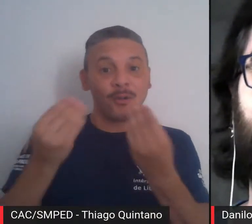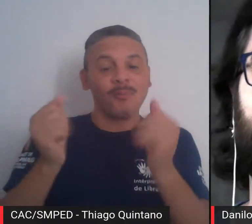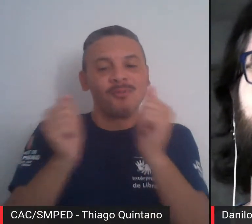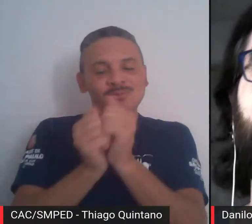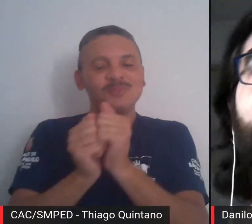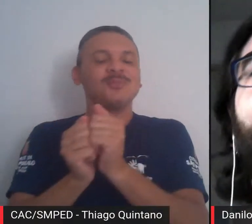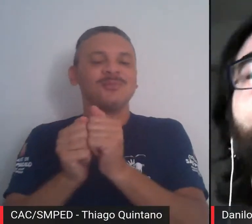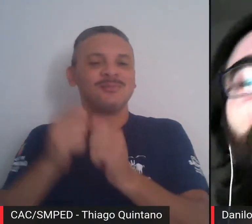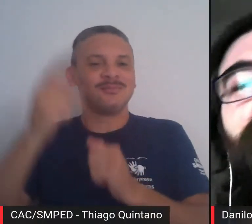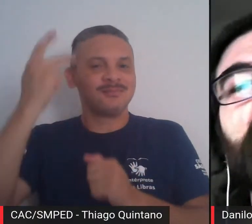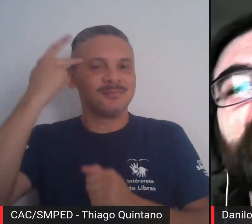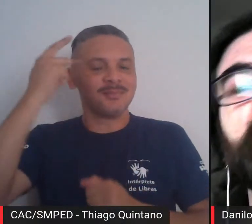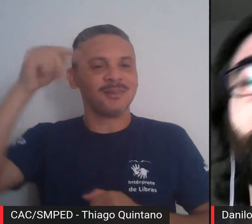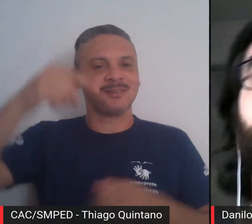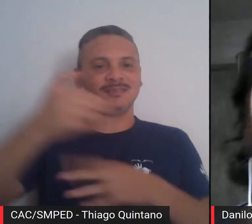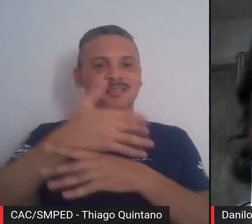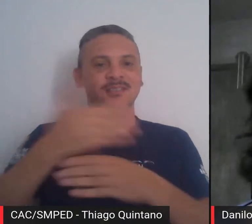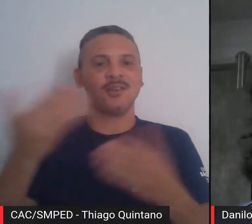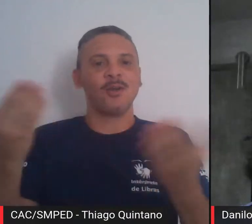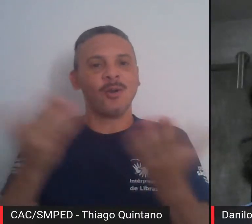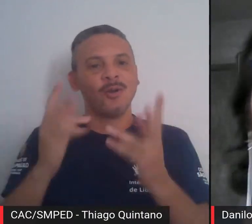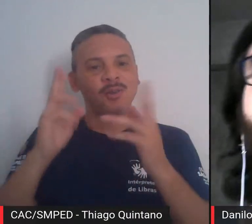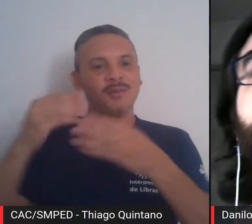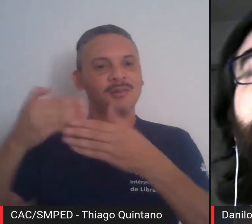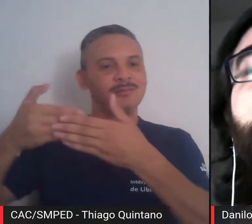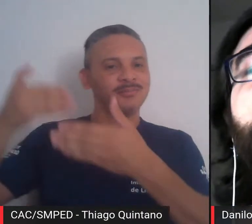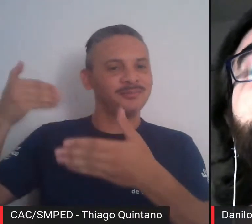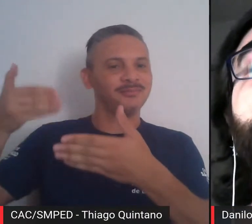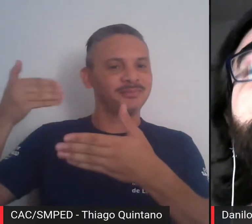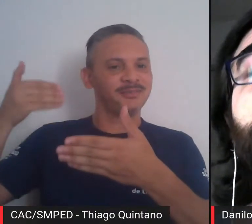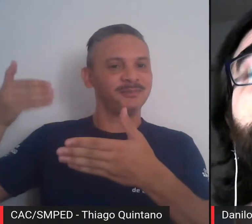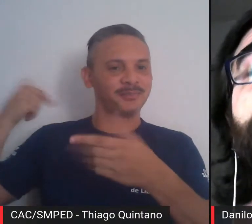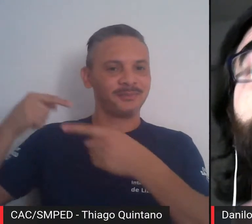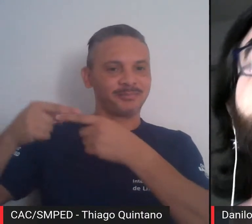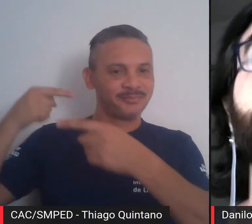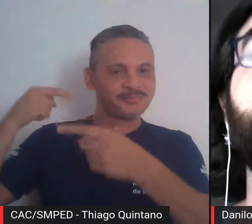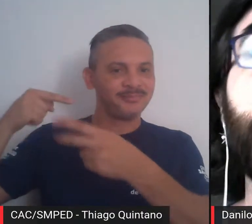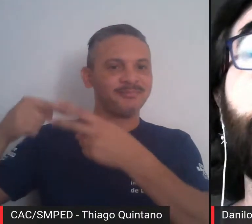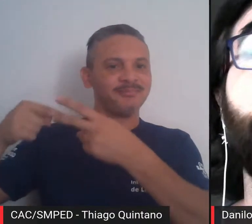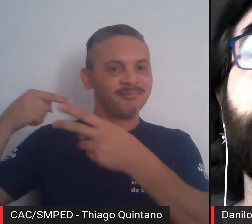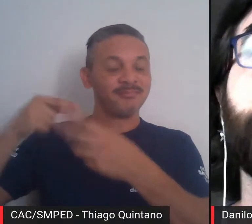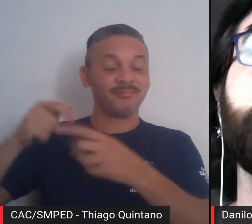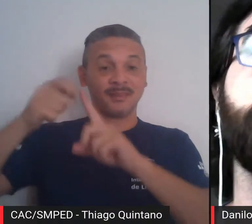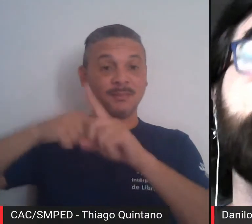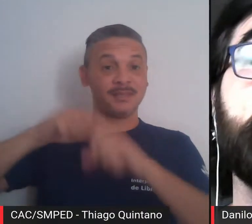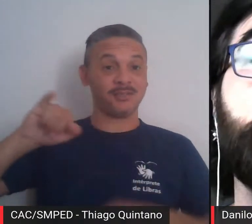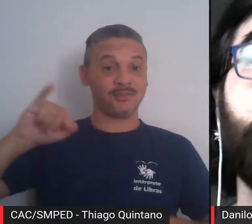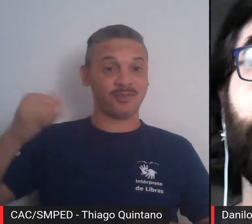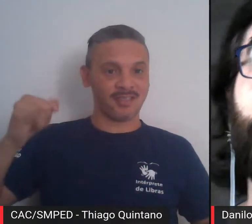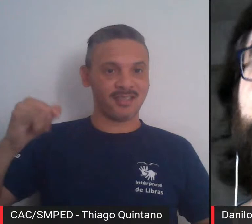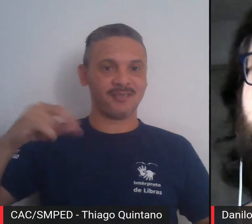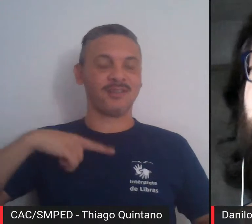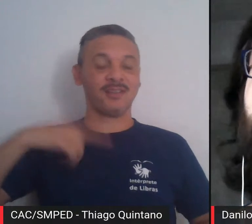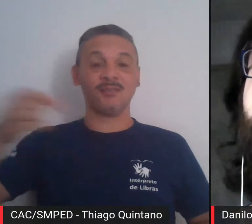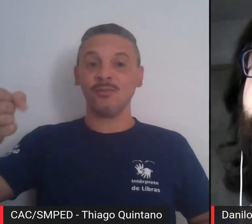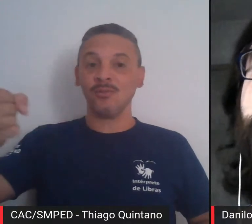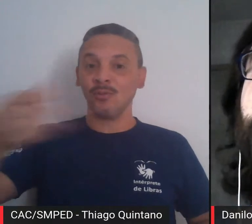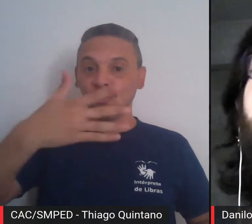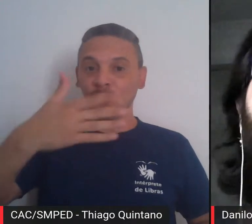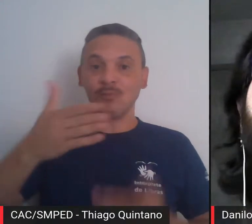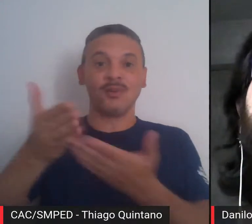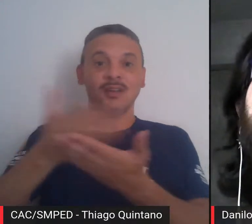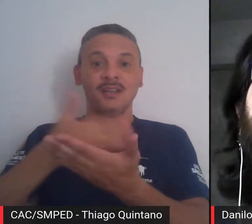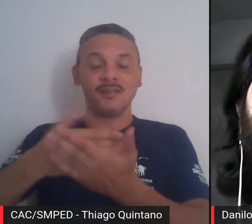de São Paulo. Hoje, assim como fizemos já em janeiro para fazer o lançamento da nossa revista